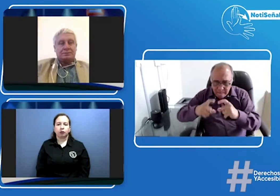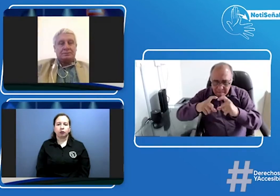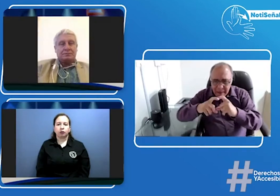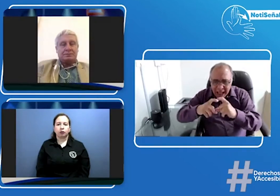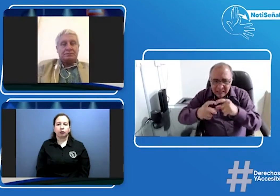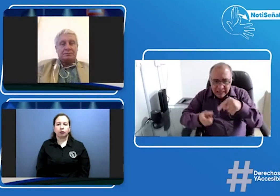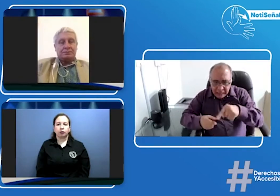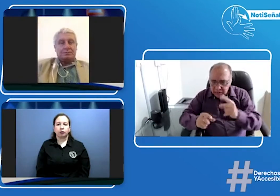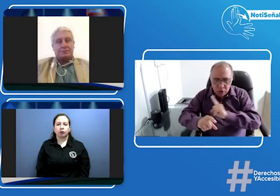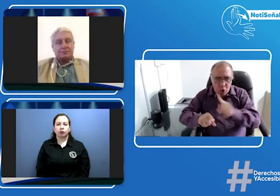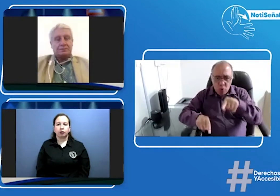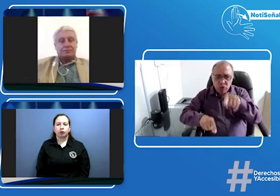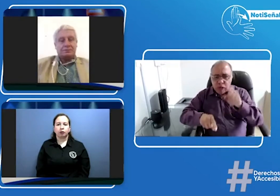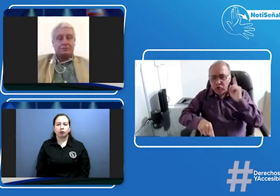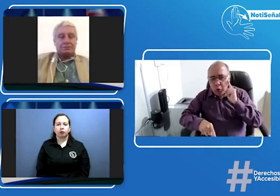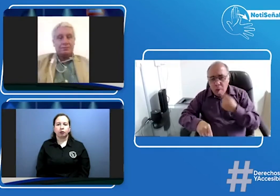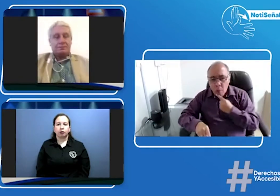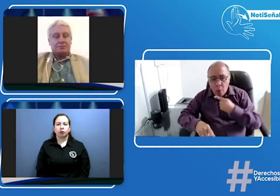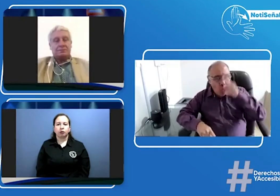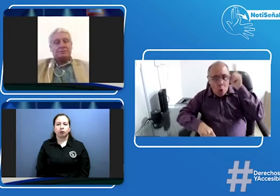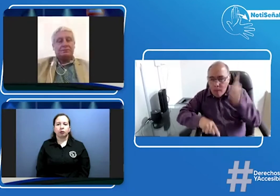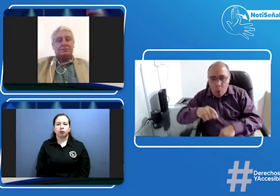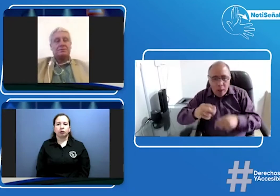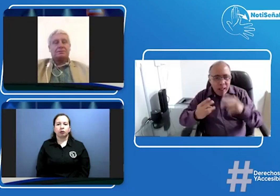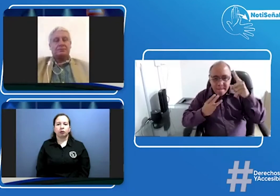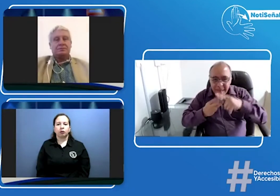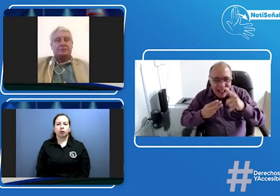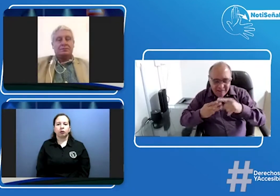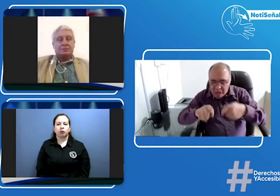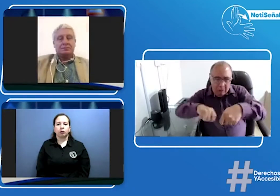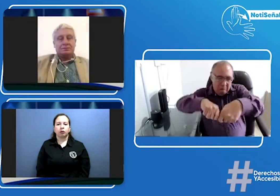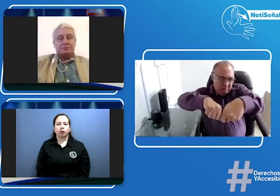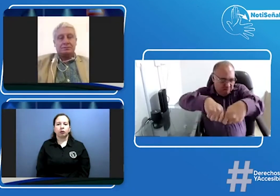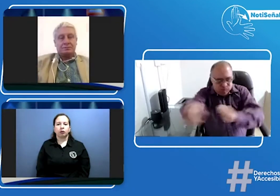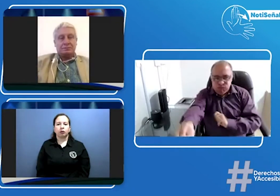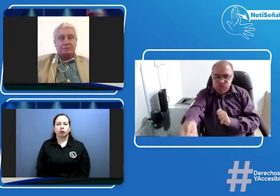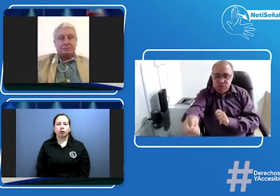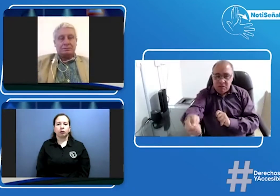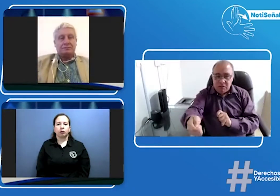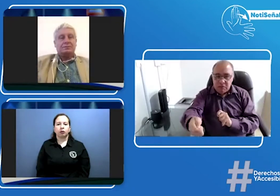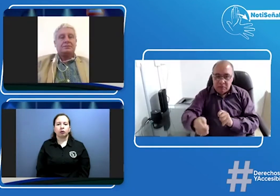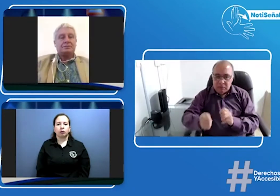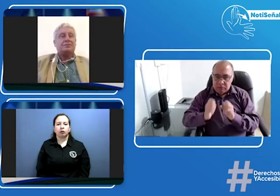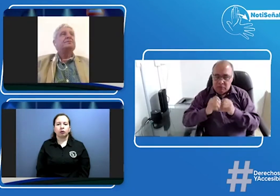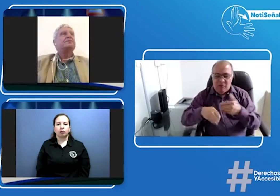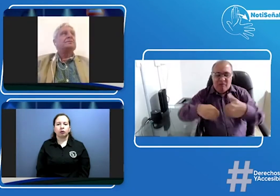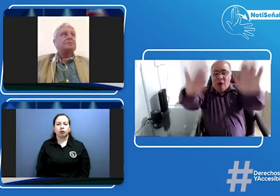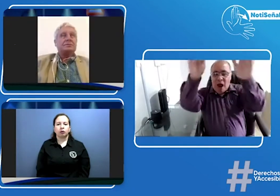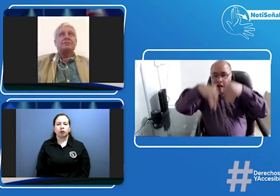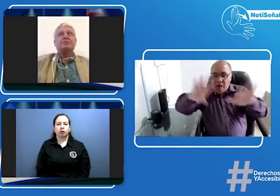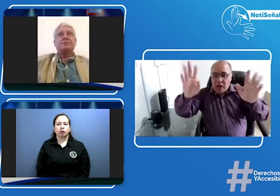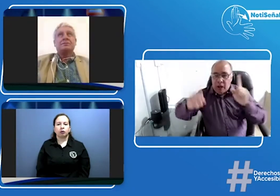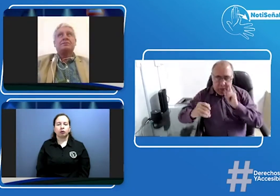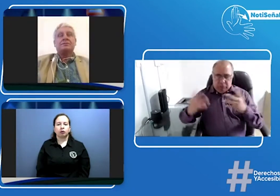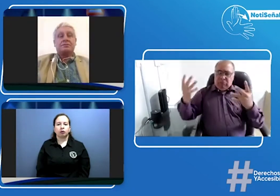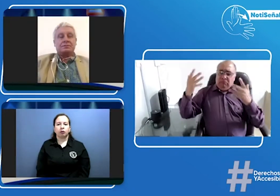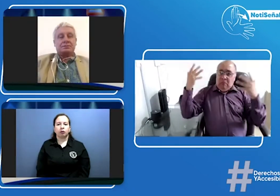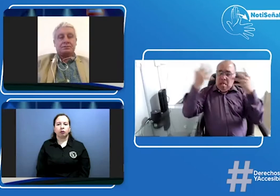y allí me van a decir es usted es una persona sorda usted no puede tener la licencia de conducción como que no fuera de aquí